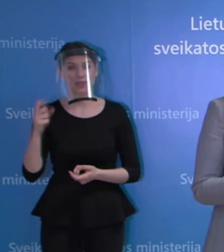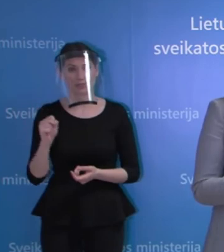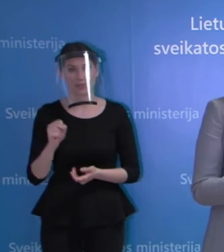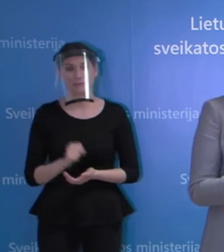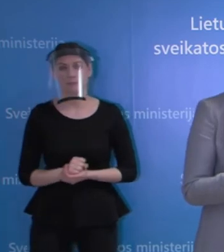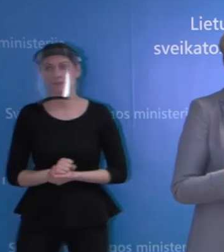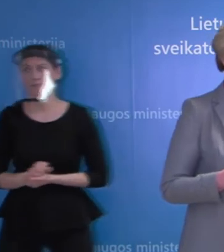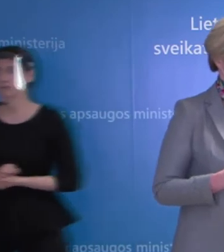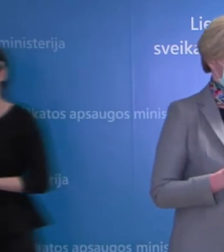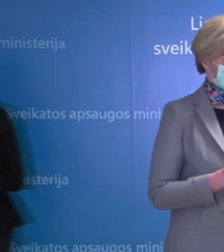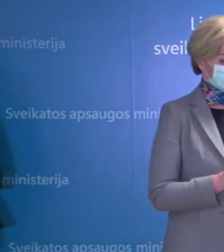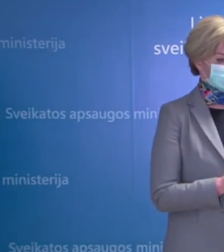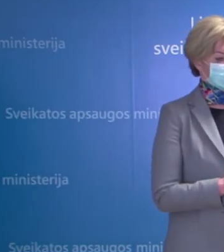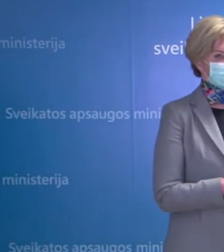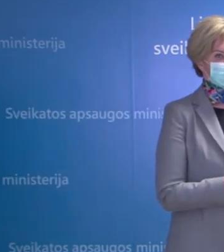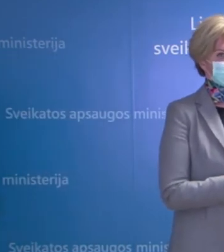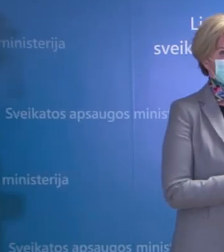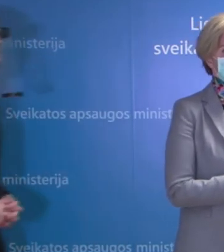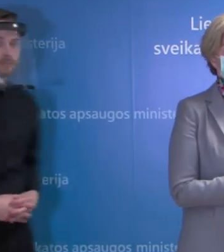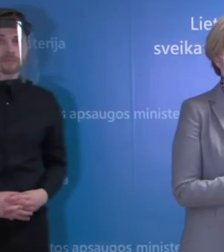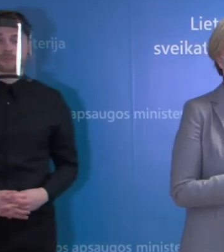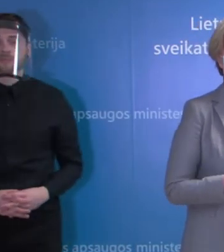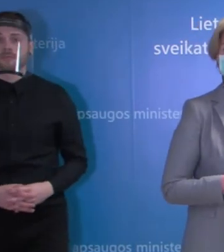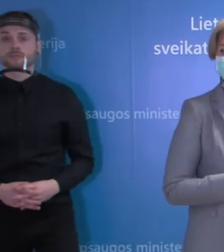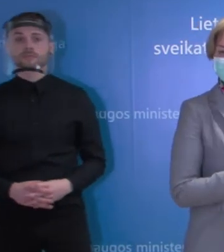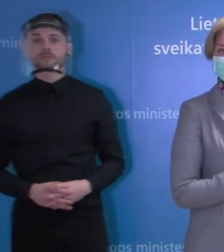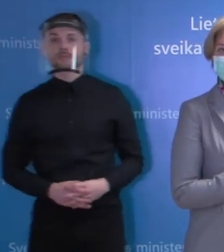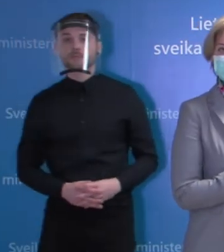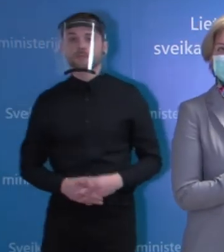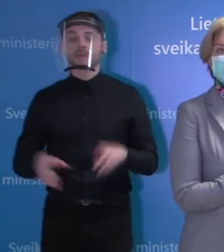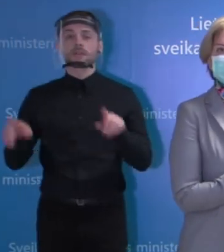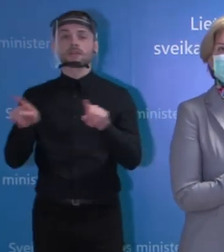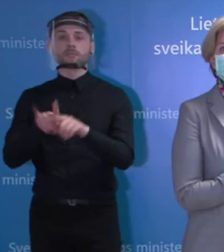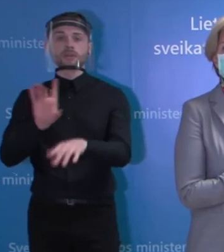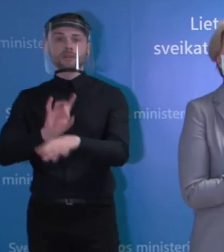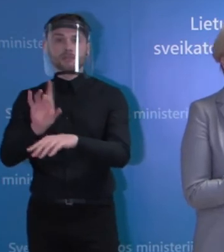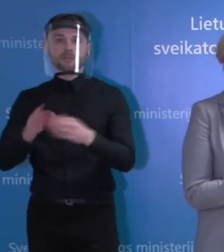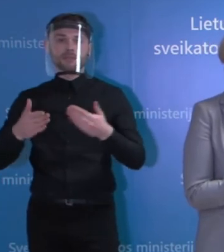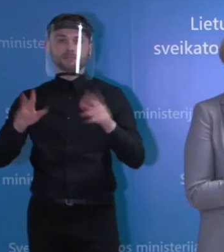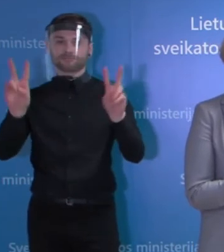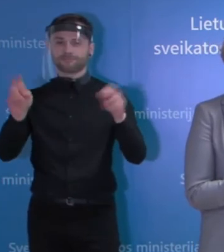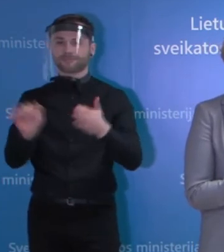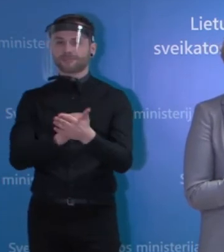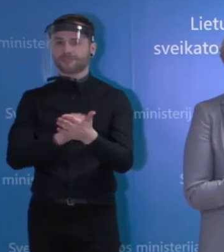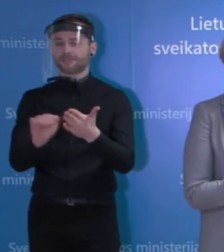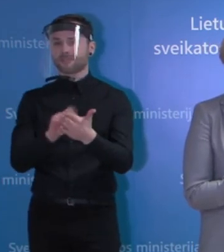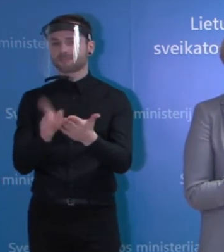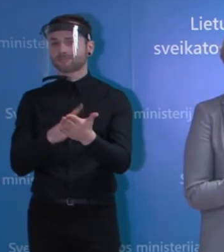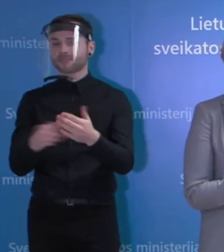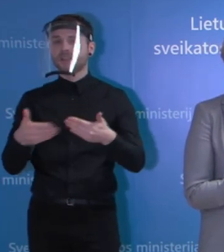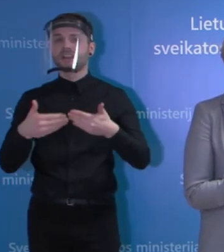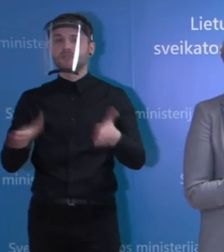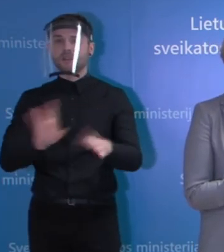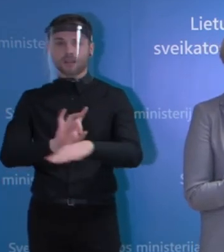Dar nepabėkite, nes yra klausimų iš Klaipėdos, iš Leidinė atvira Klaipėda, kur klausia, kaip